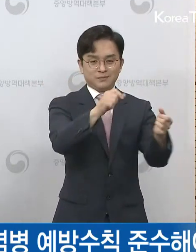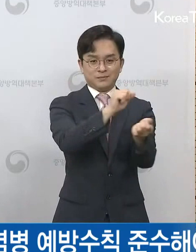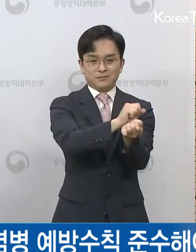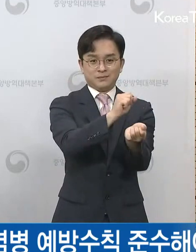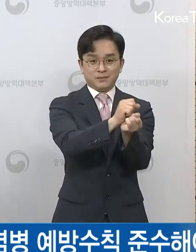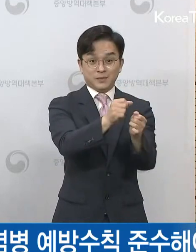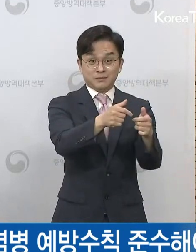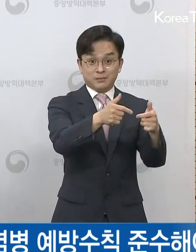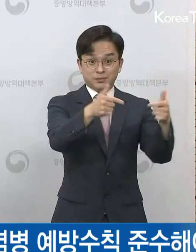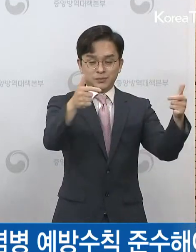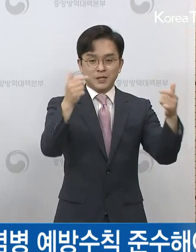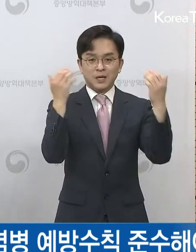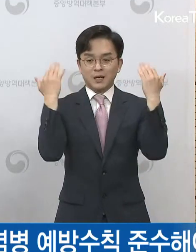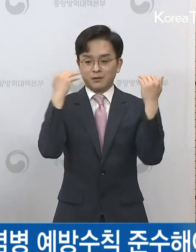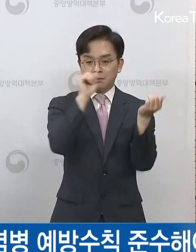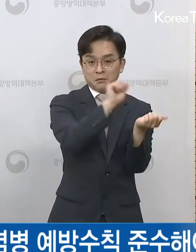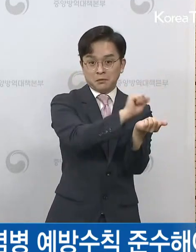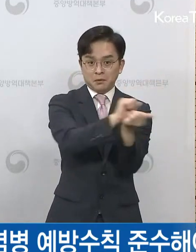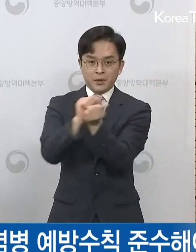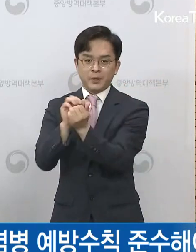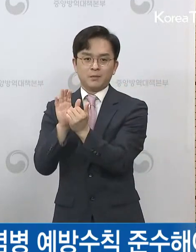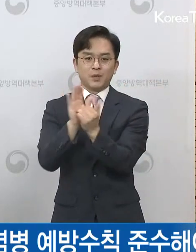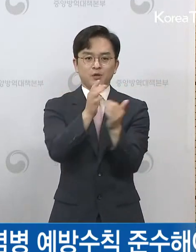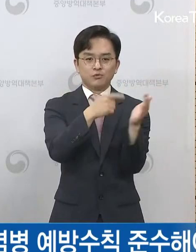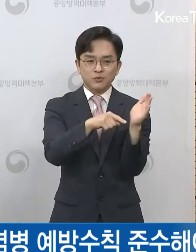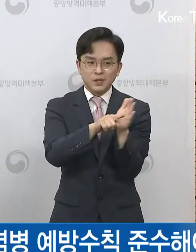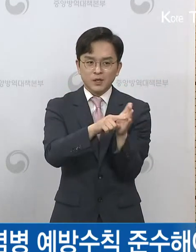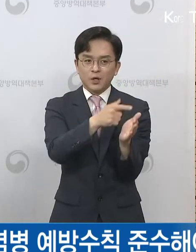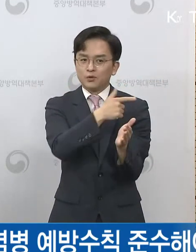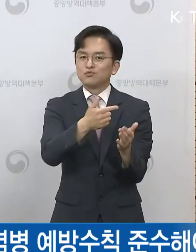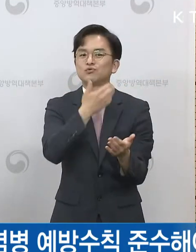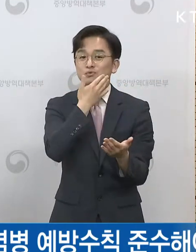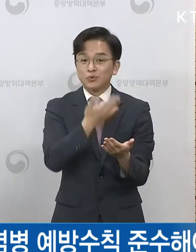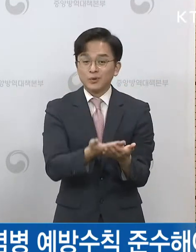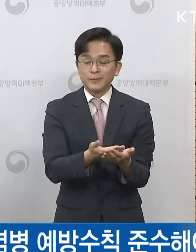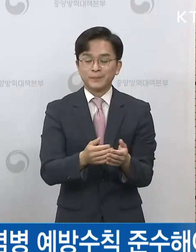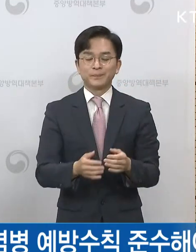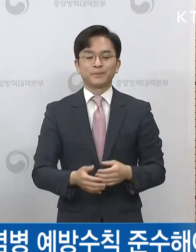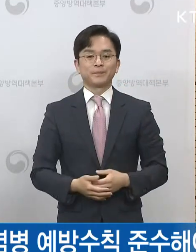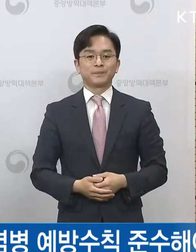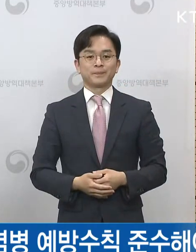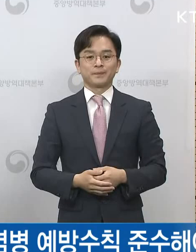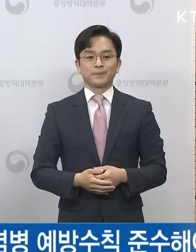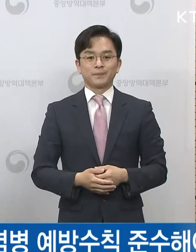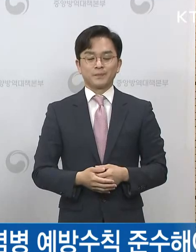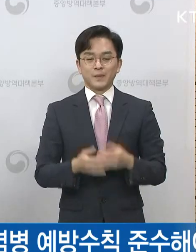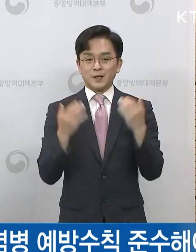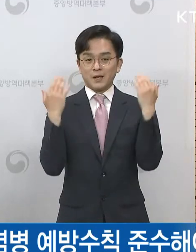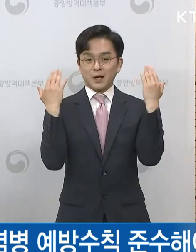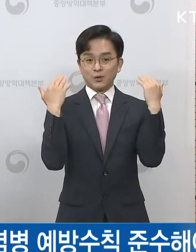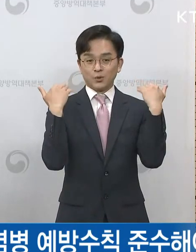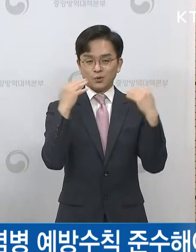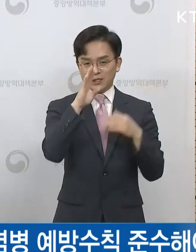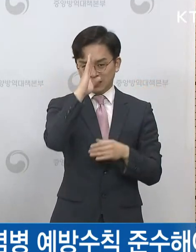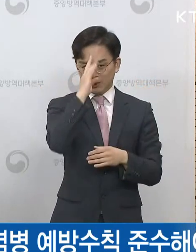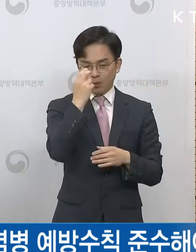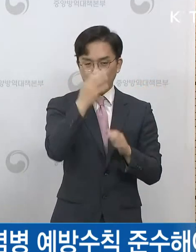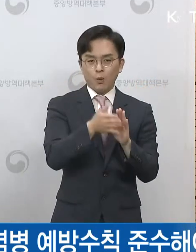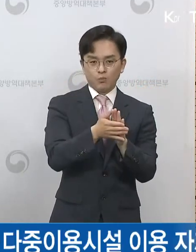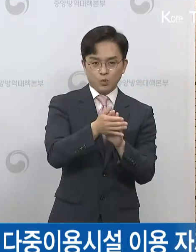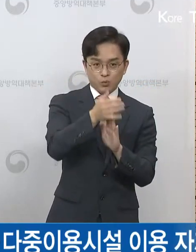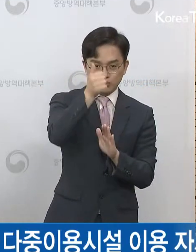밖에서의 지역사회 감염 관리가 매우 중요한 시기입니다. 방역당국은 학교당국, 지자체와 같이